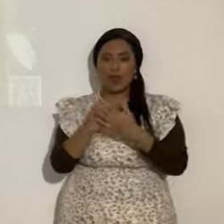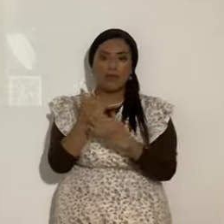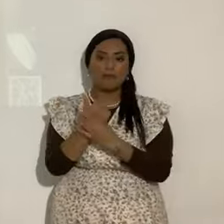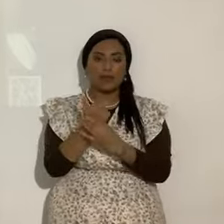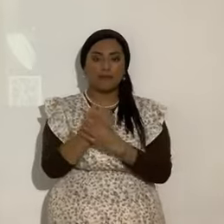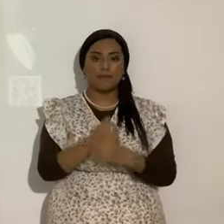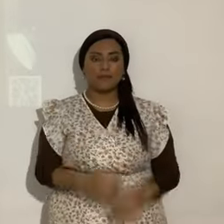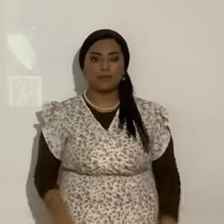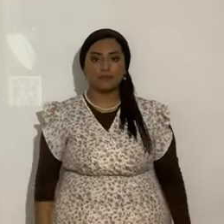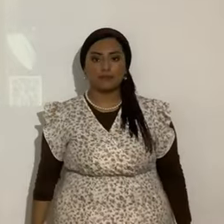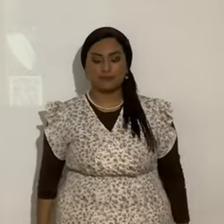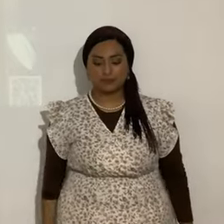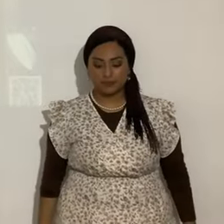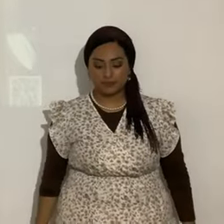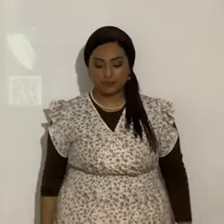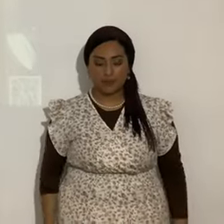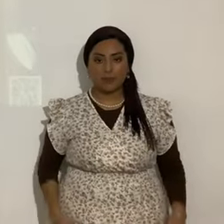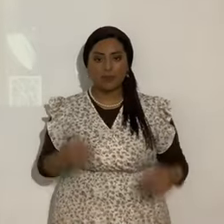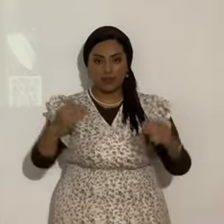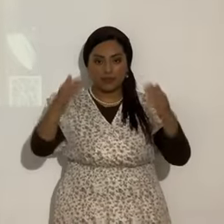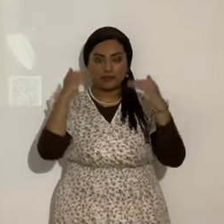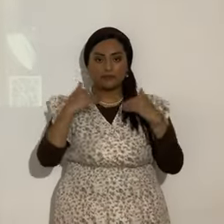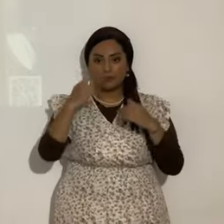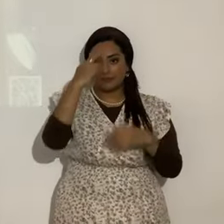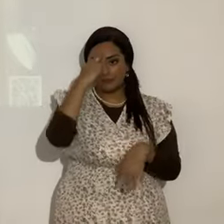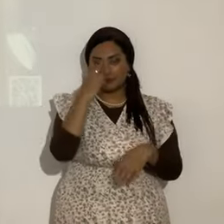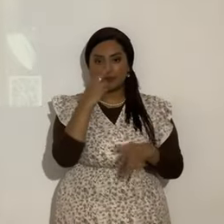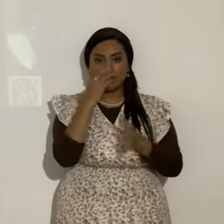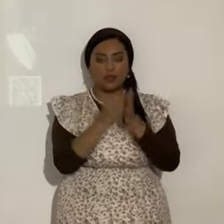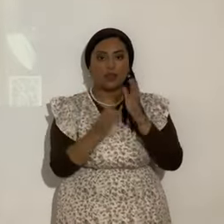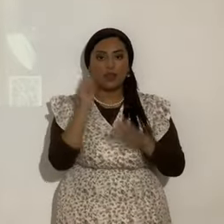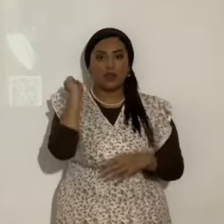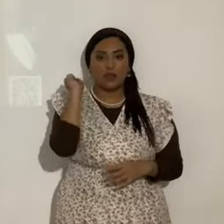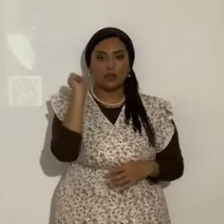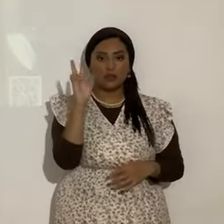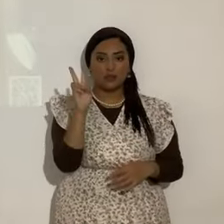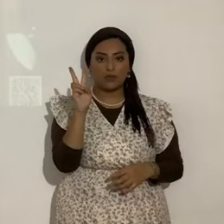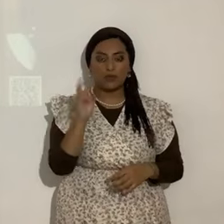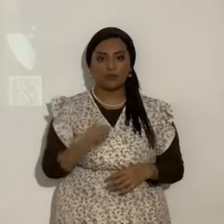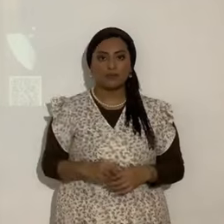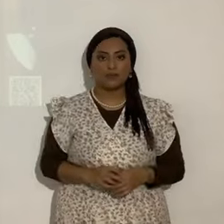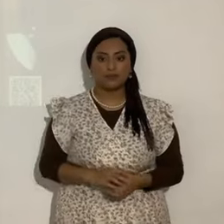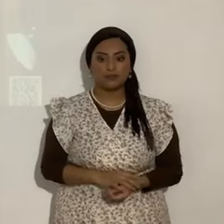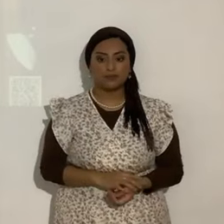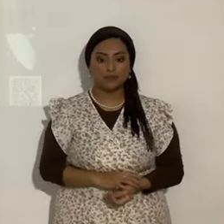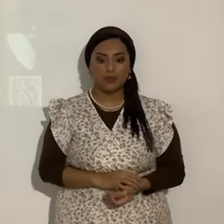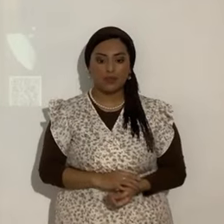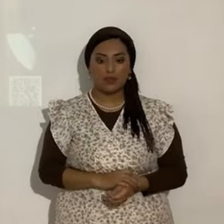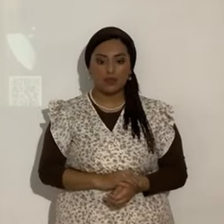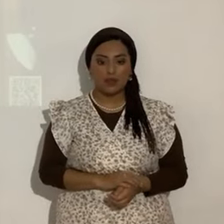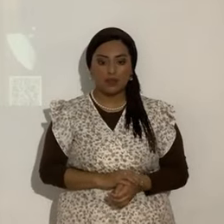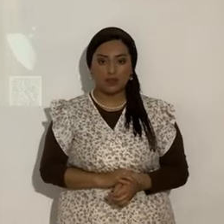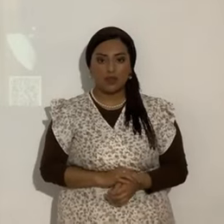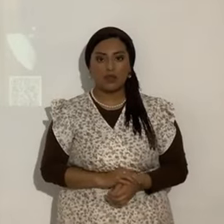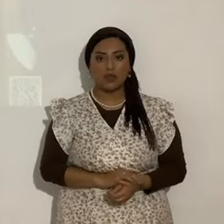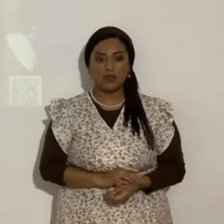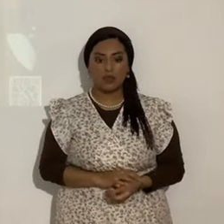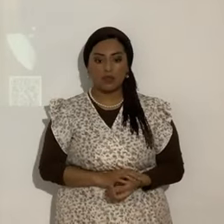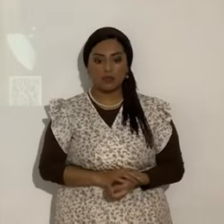Yahshua. Ahora, vamos a Romanos 2. Vamos a Romanos 2. Y ya que, ya te, con todas las